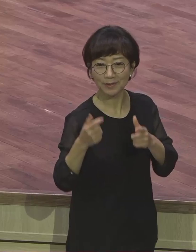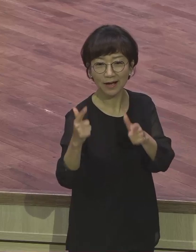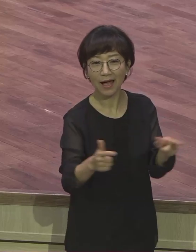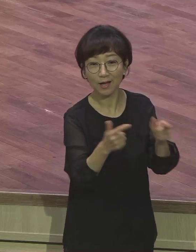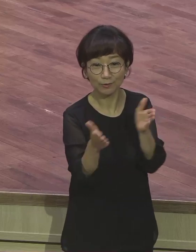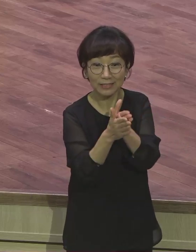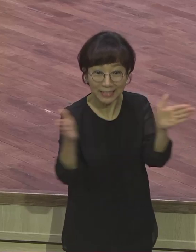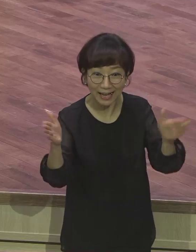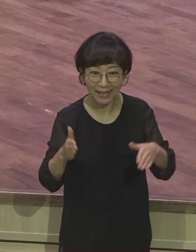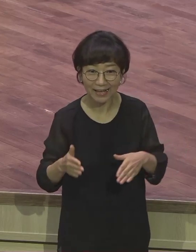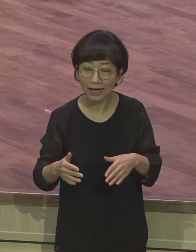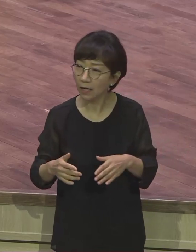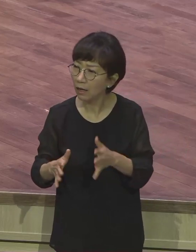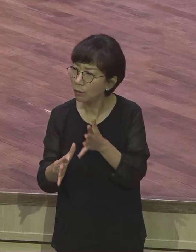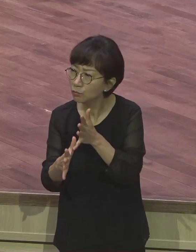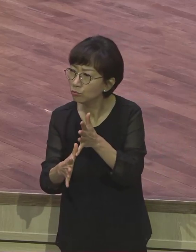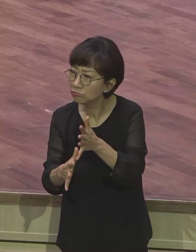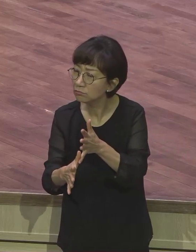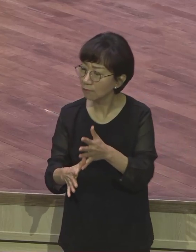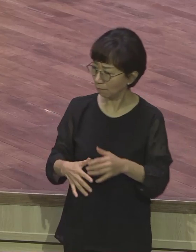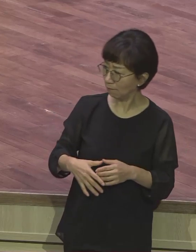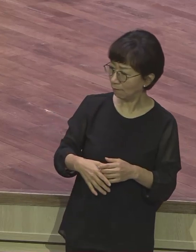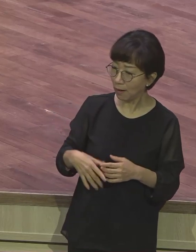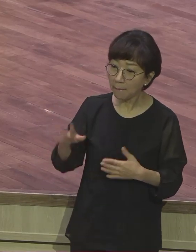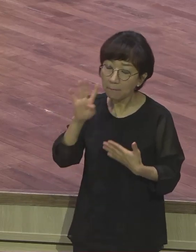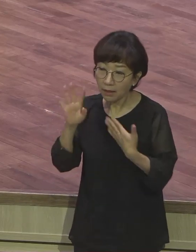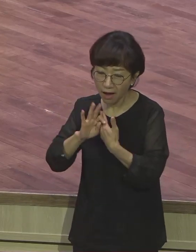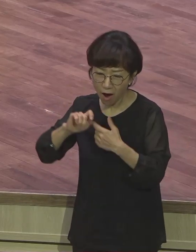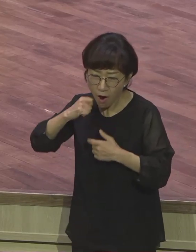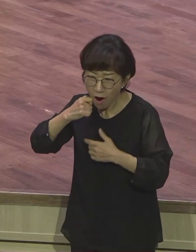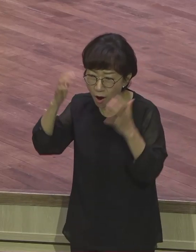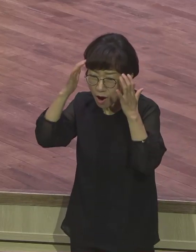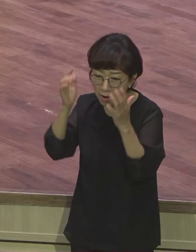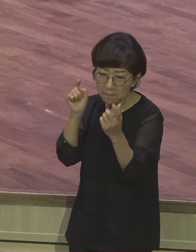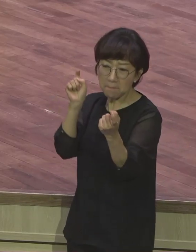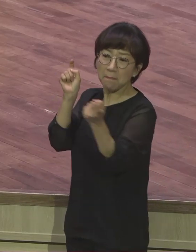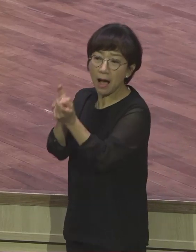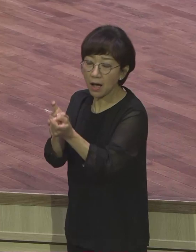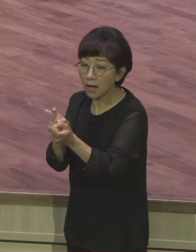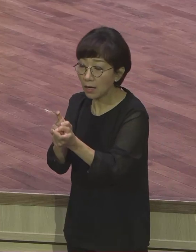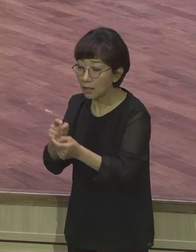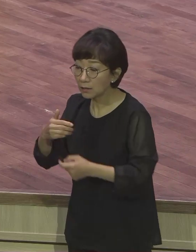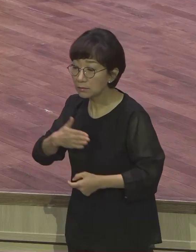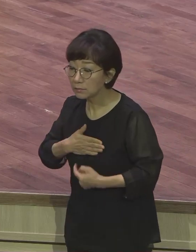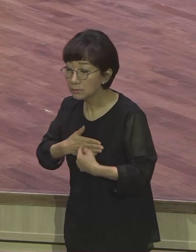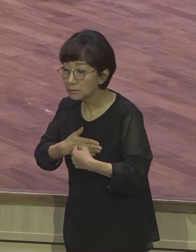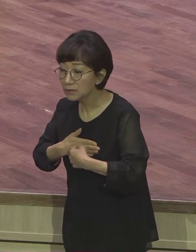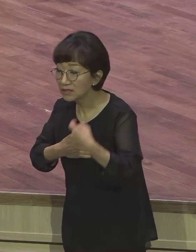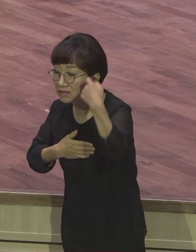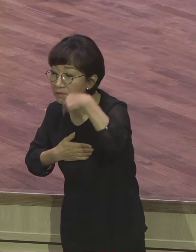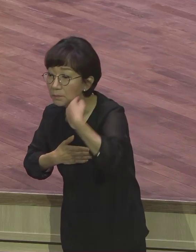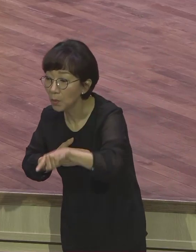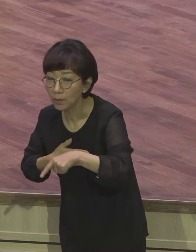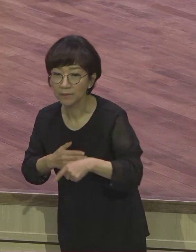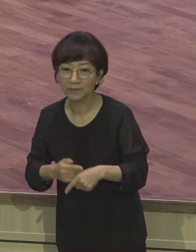그러면 회장님 어려움이 있을 때 어려움을 당할 일이 생기고 골치 아픈 일이 생겼을 때는 어떻게 갑니까? 그때는